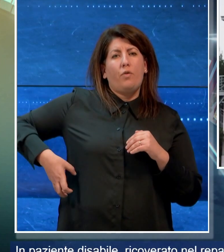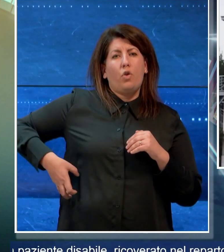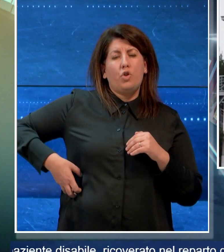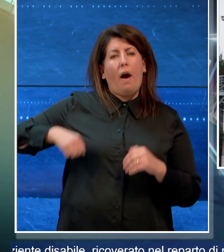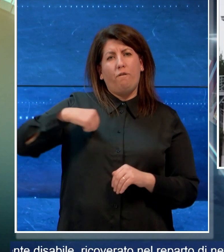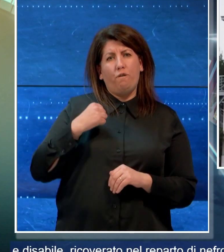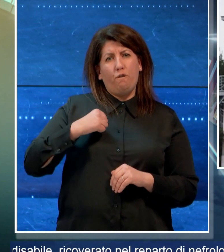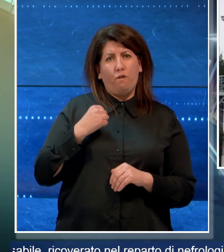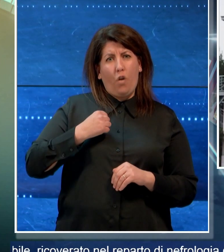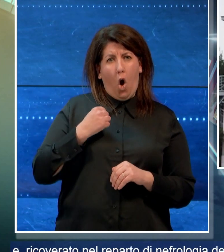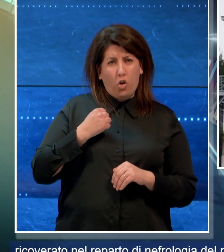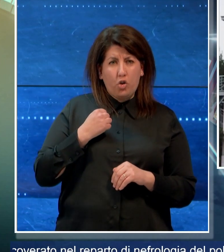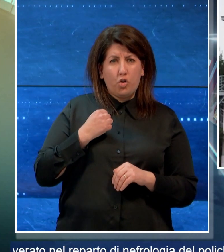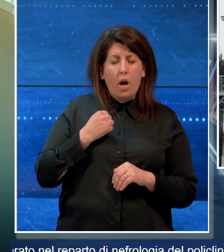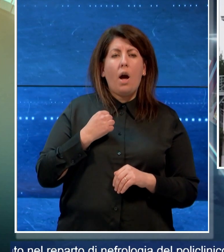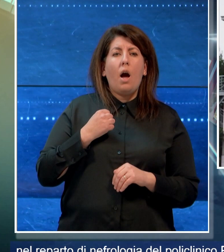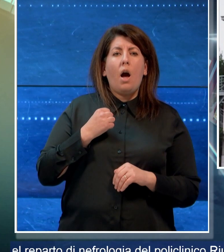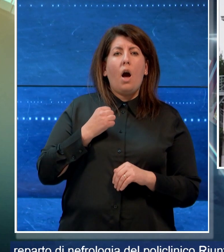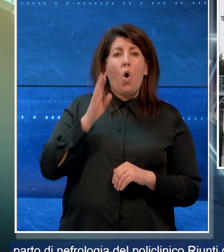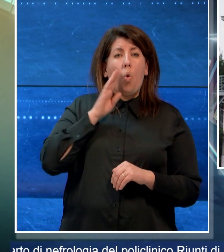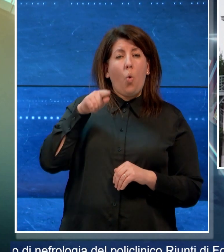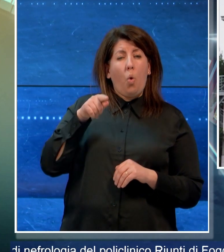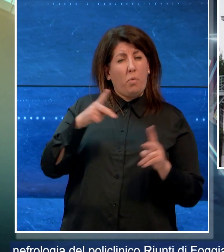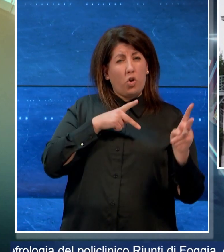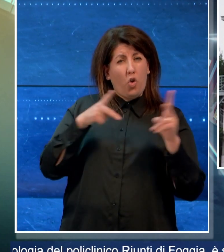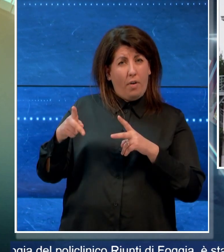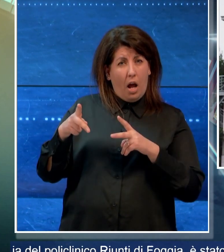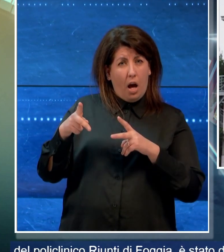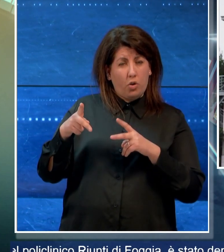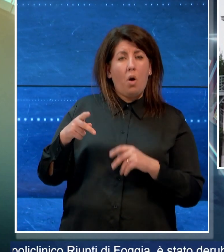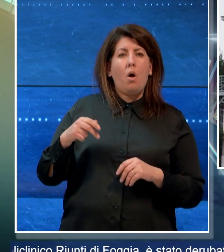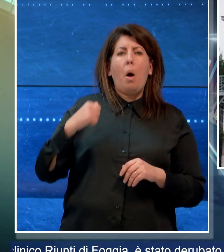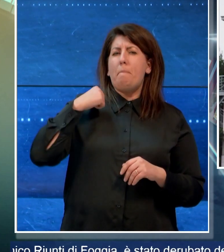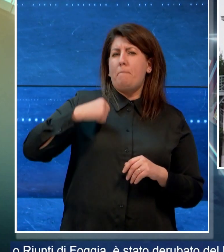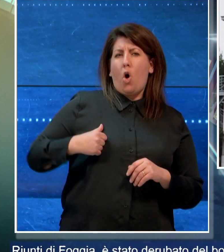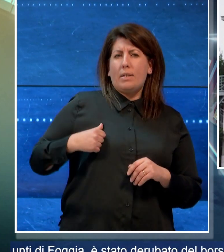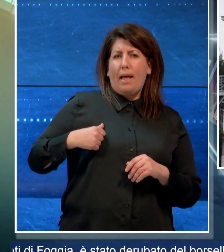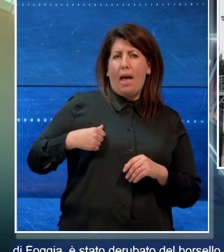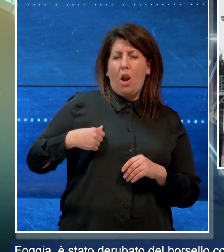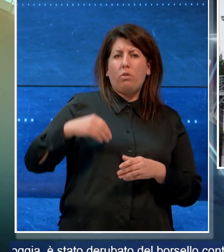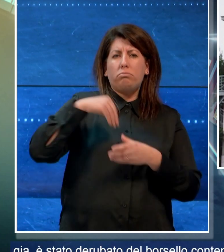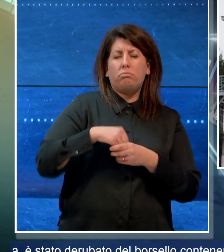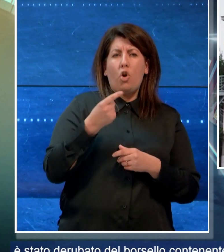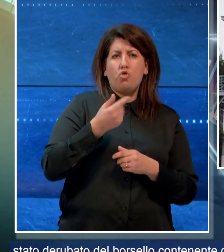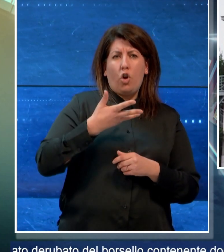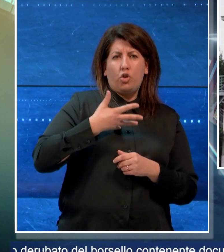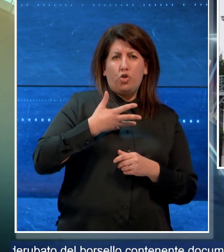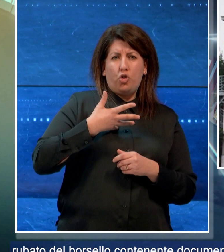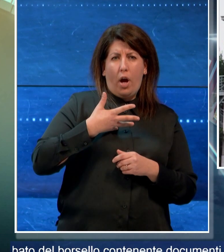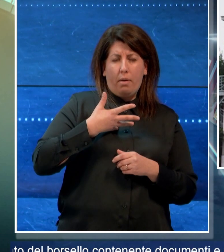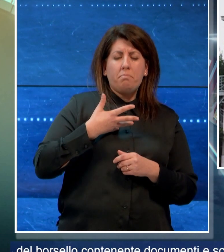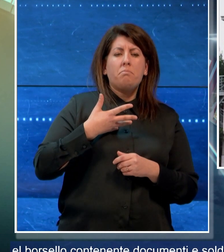Foggia è stato derubato del borsello contenente documenti e soldi mentre si era